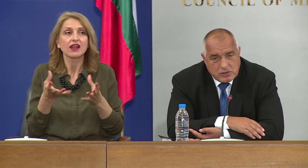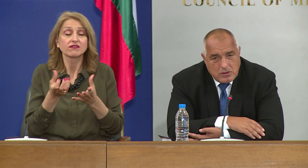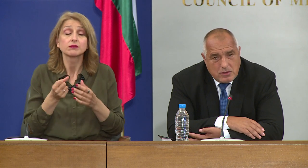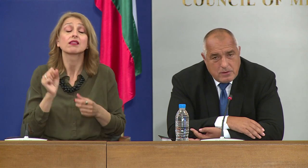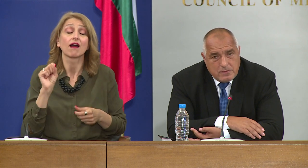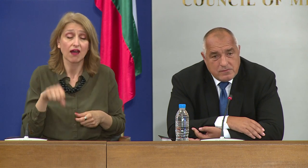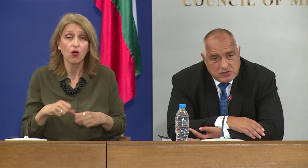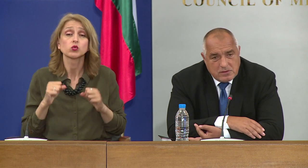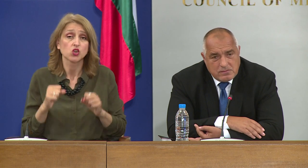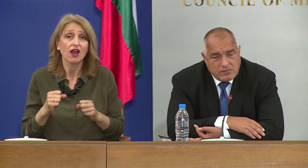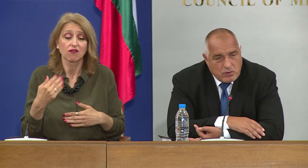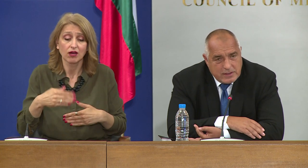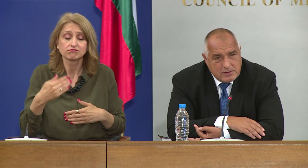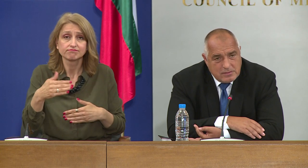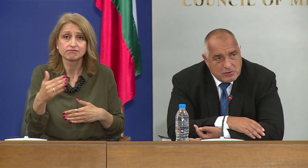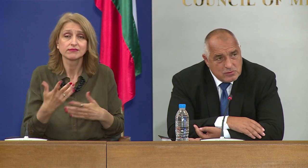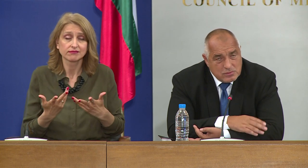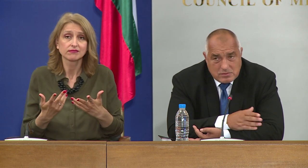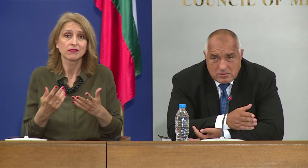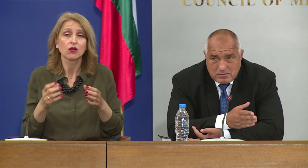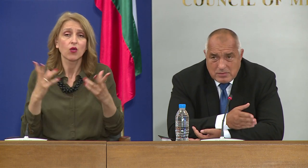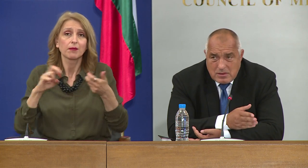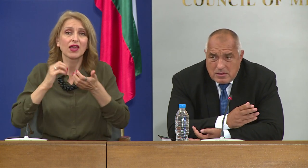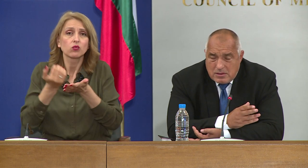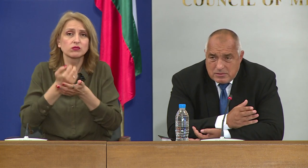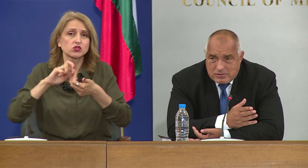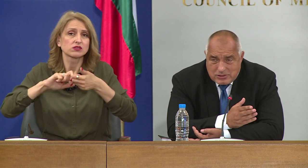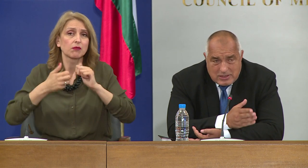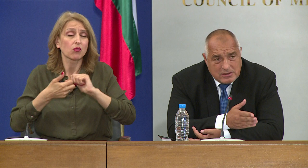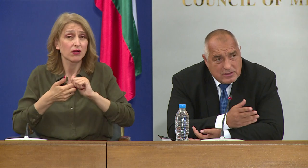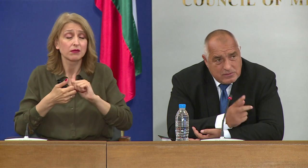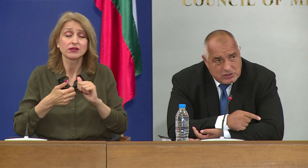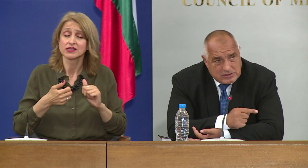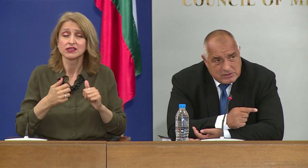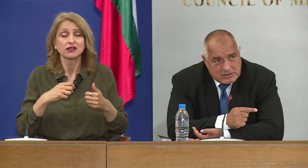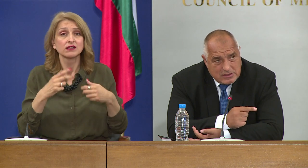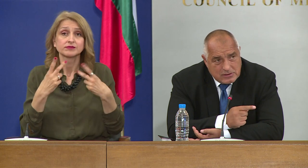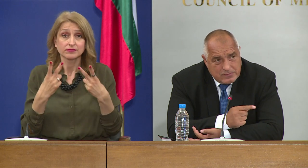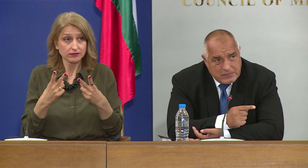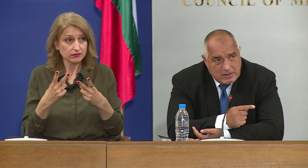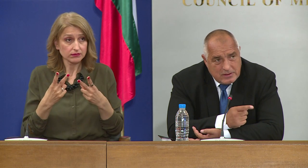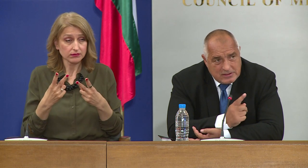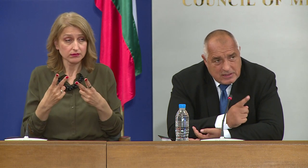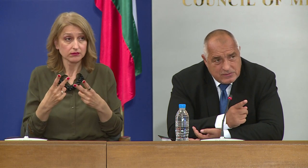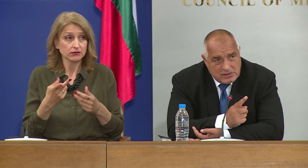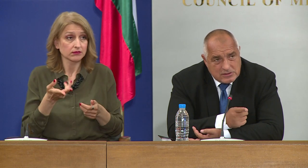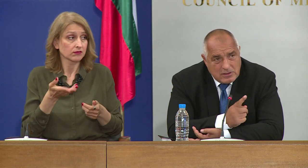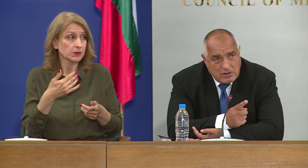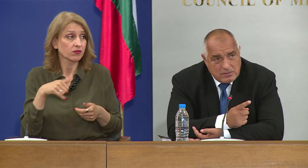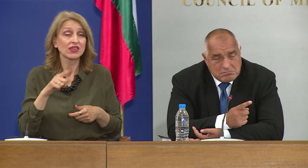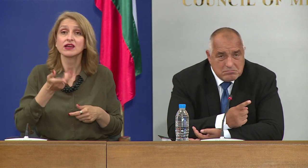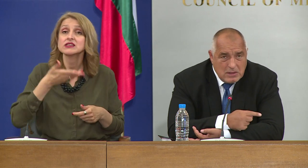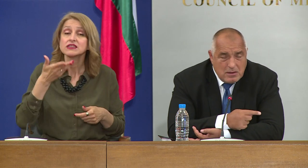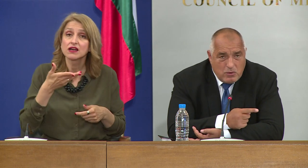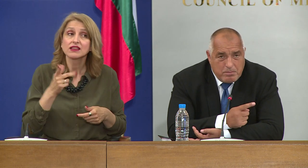Благодаря. Виждам в колегите и просто ще трябва да тръгам, че не съм се изказвал. Ние изказванията